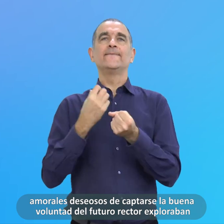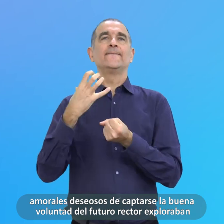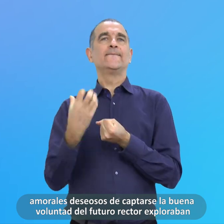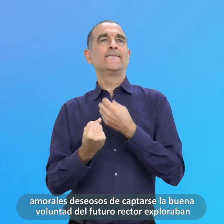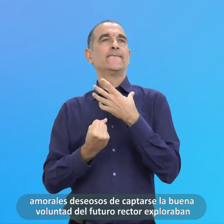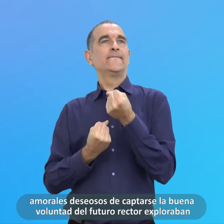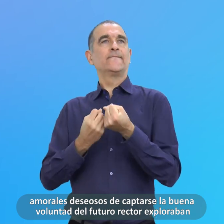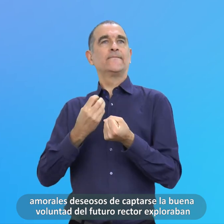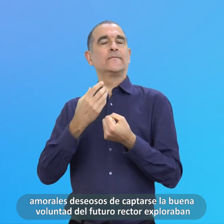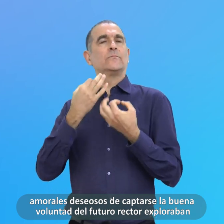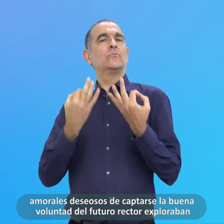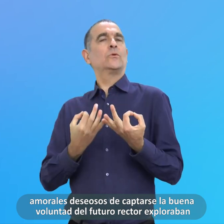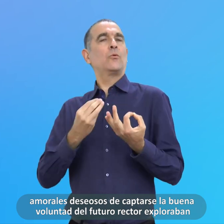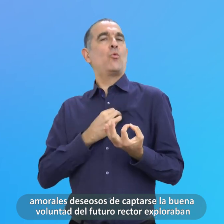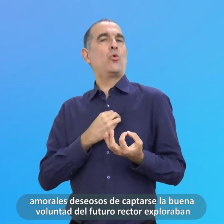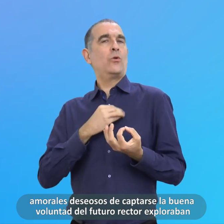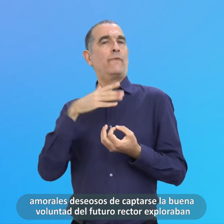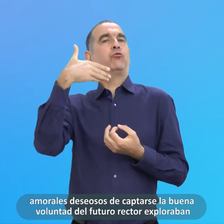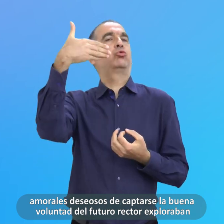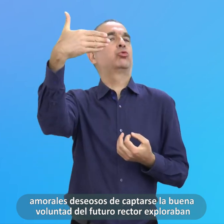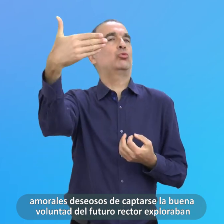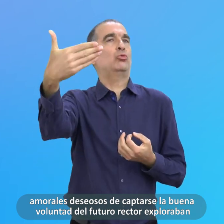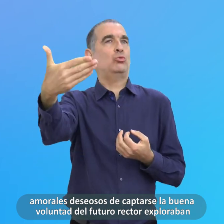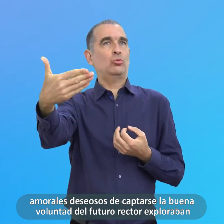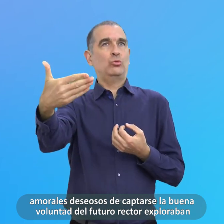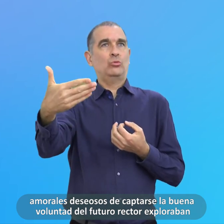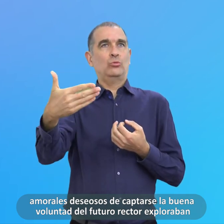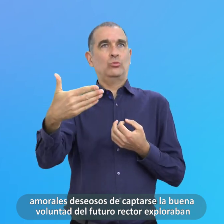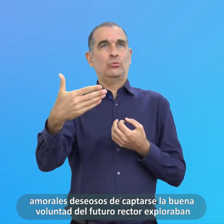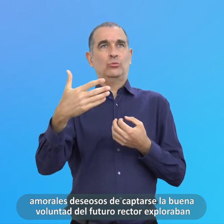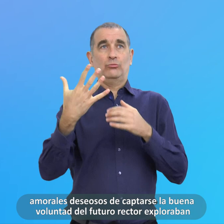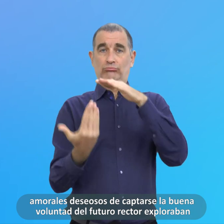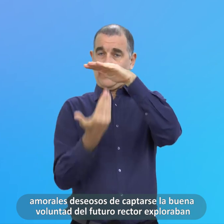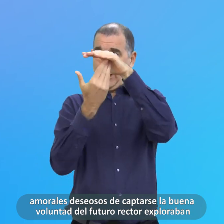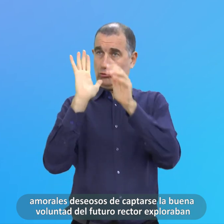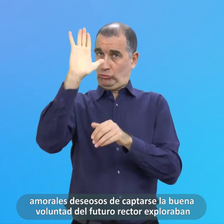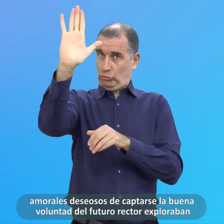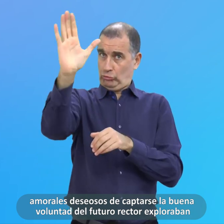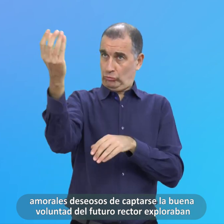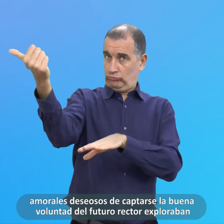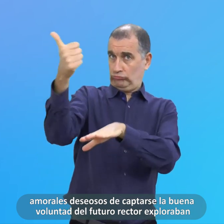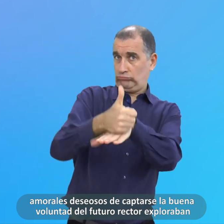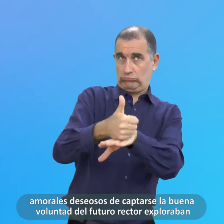Voluntad Del Futuro Rector Exploraban Exploraban Los